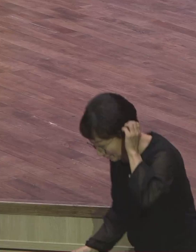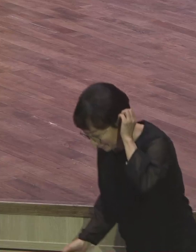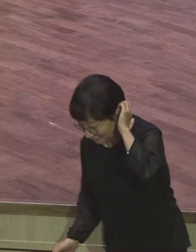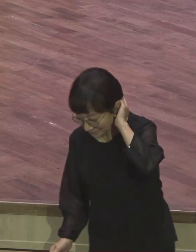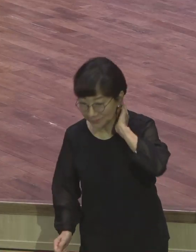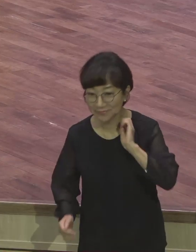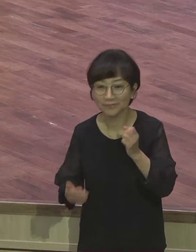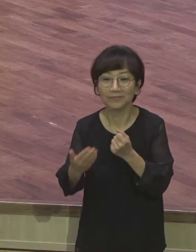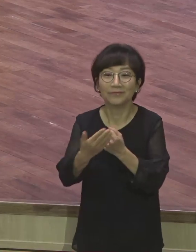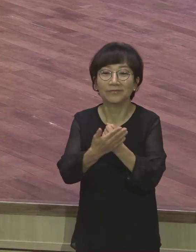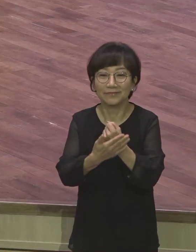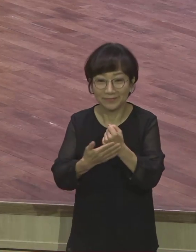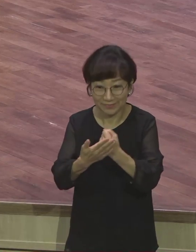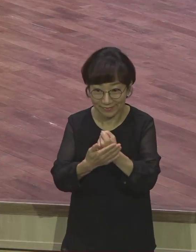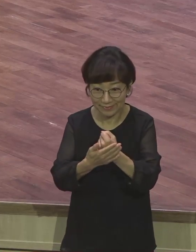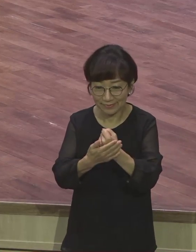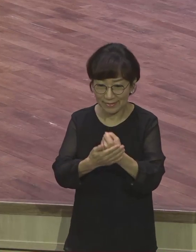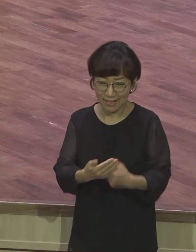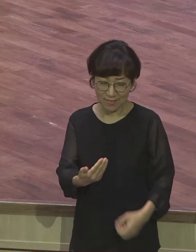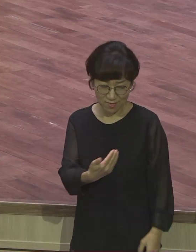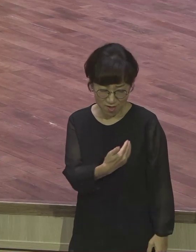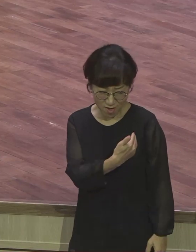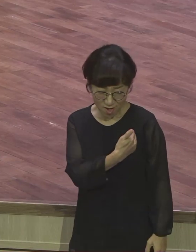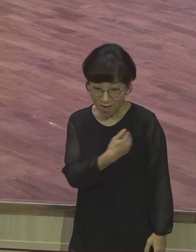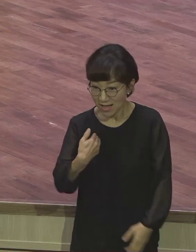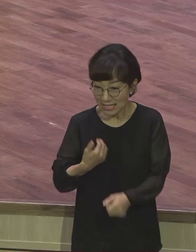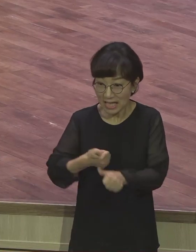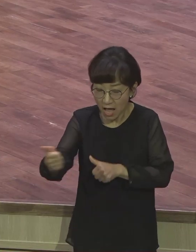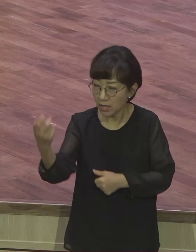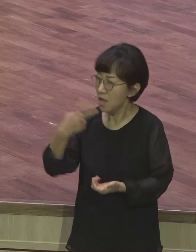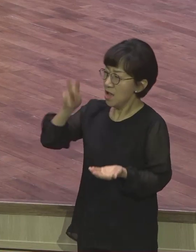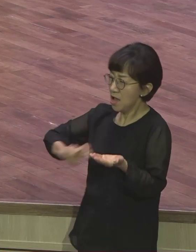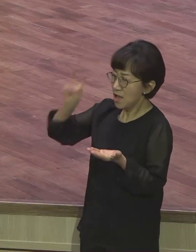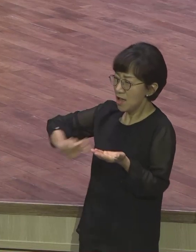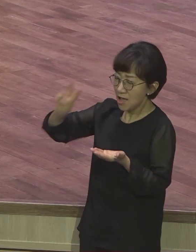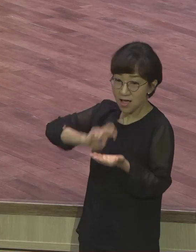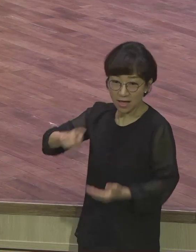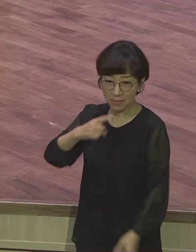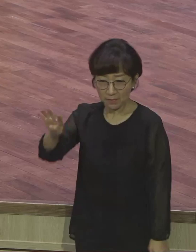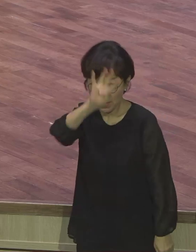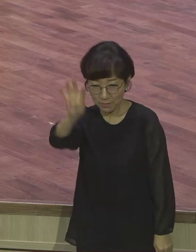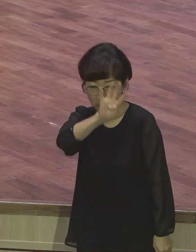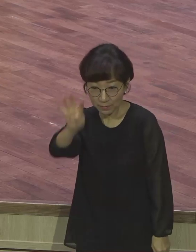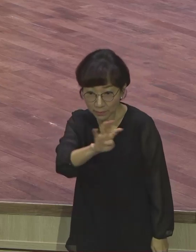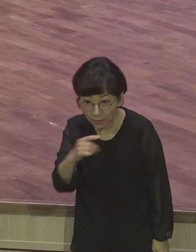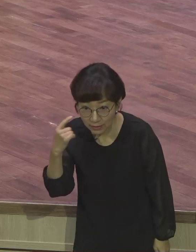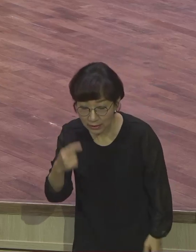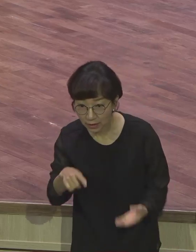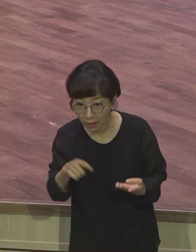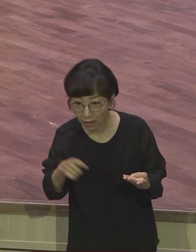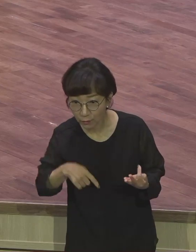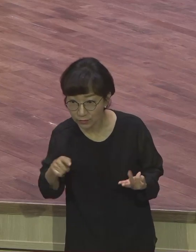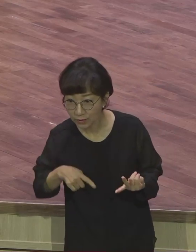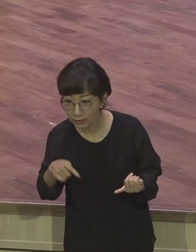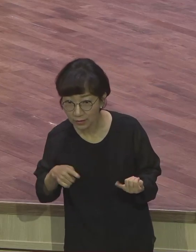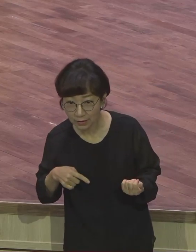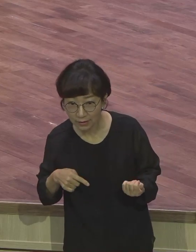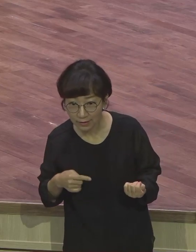넉넉히 이기는 이라 수십번 나오세요. 몇번 나오는지 헤알리다가 못 헤알렸어요.